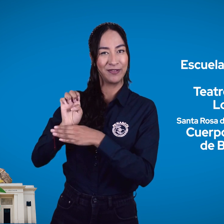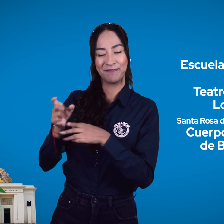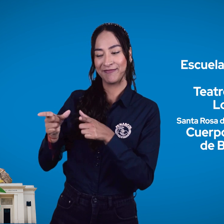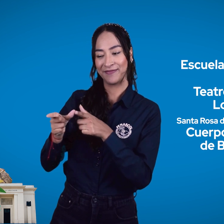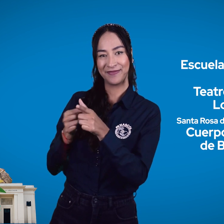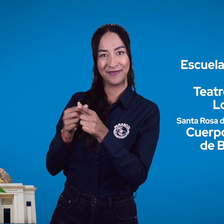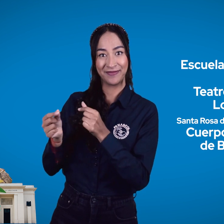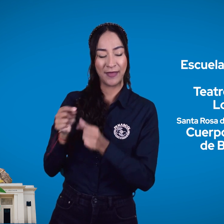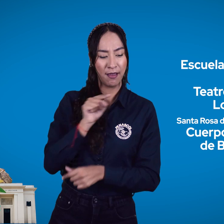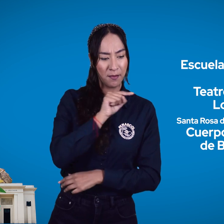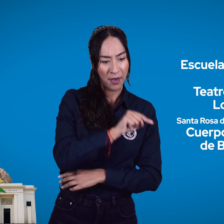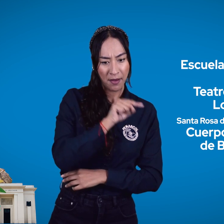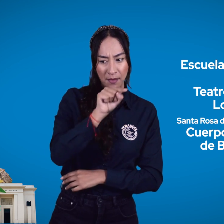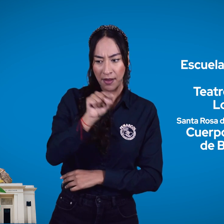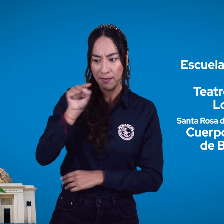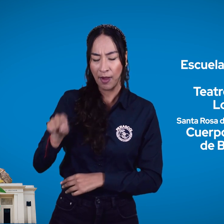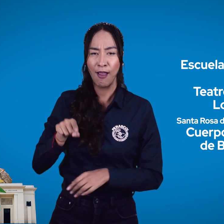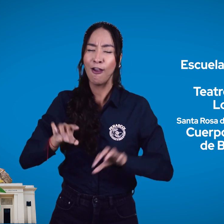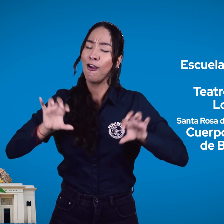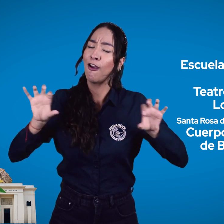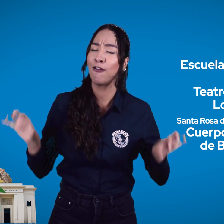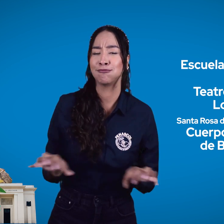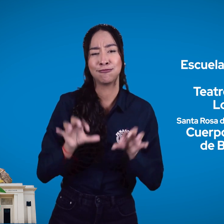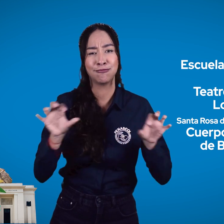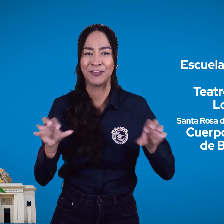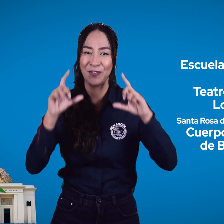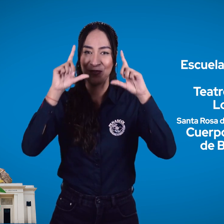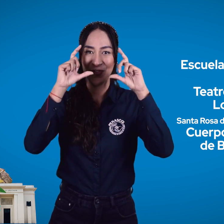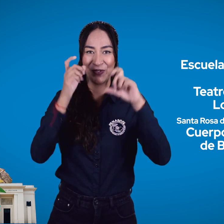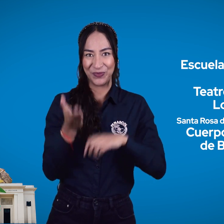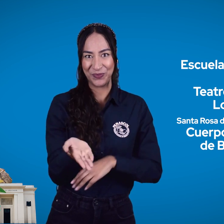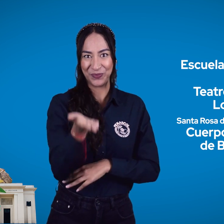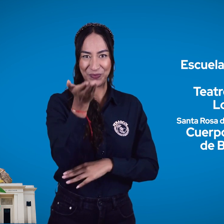Bomberos, realizando actividades. Observen.